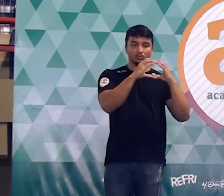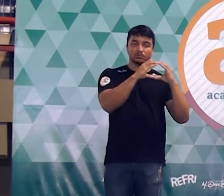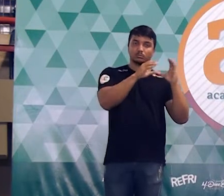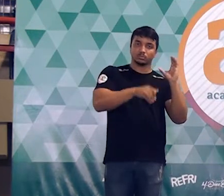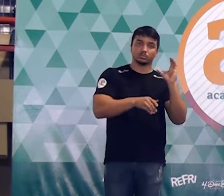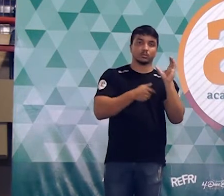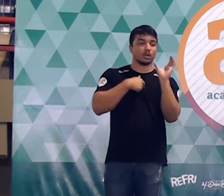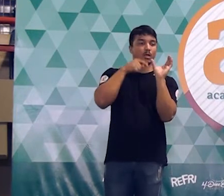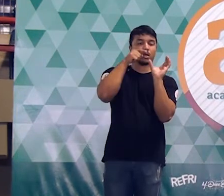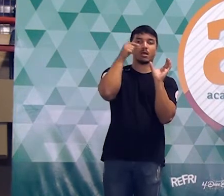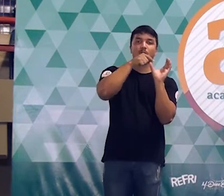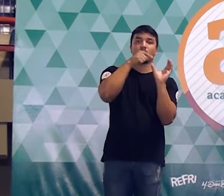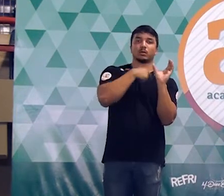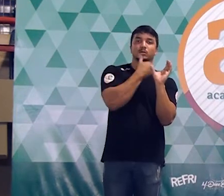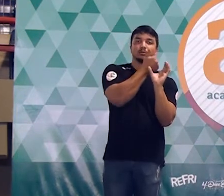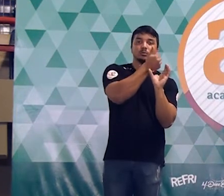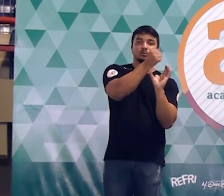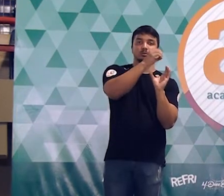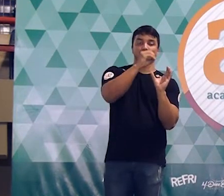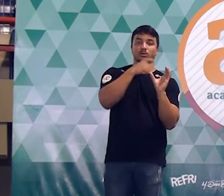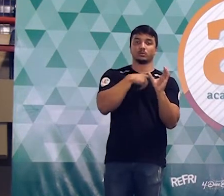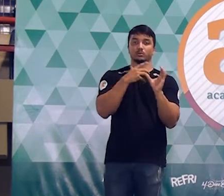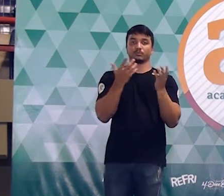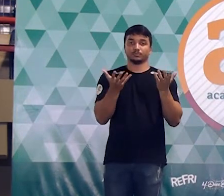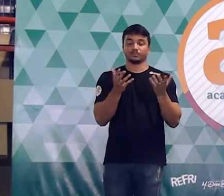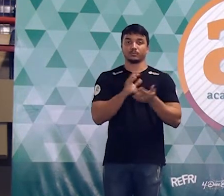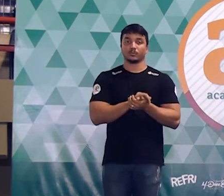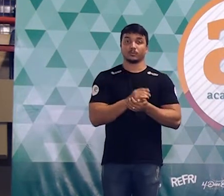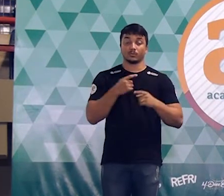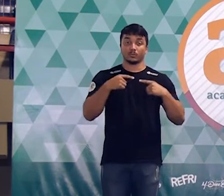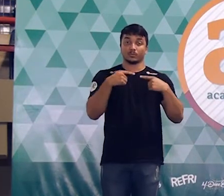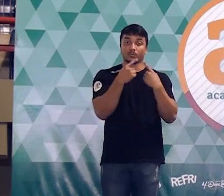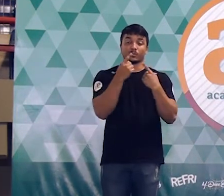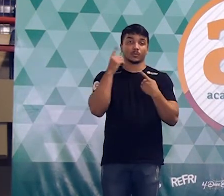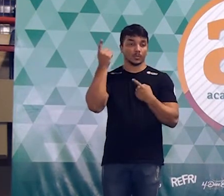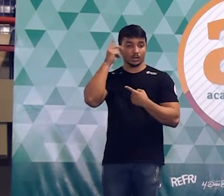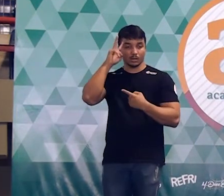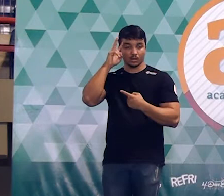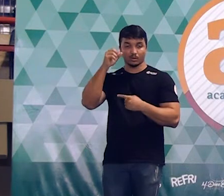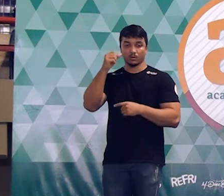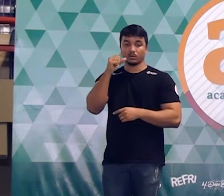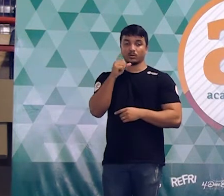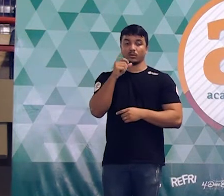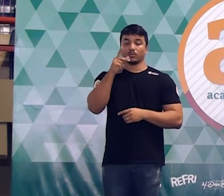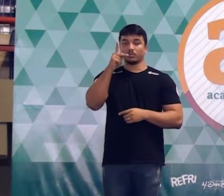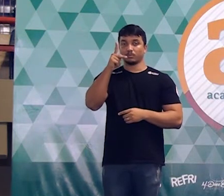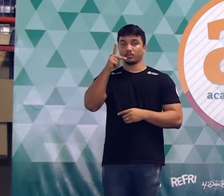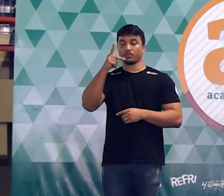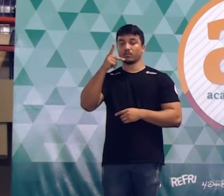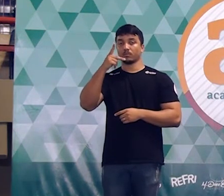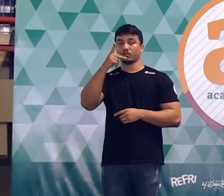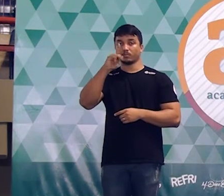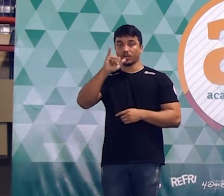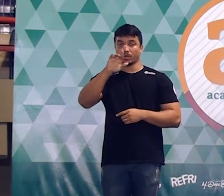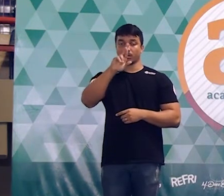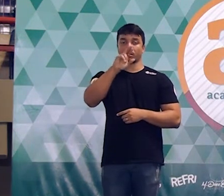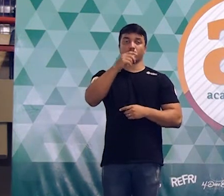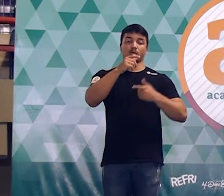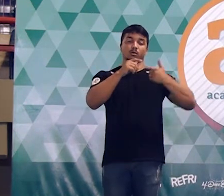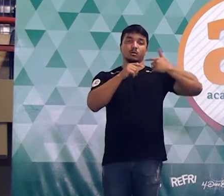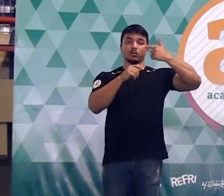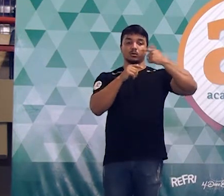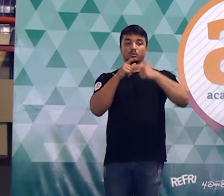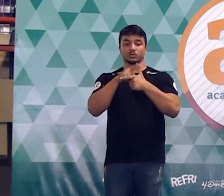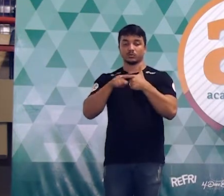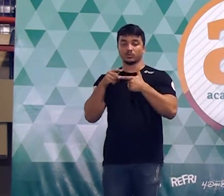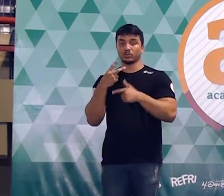calcular metade, é só pegar o resultado e dividir por dois. Então, eu peguei aquela fórmula, está vendo? Pi r ao quadrado e dividi por dois. O que